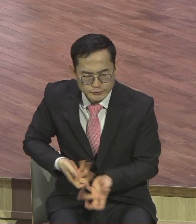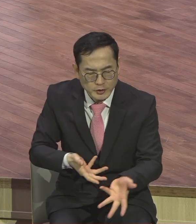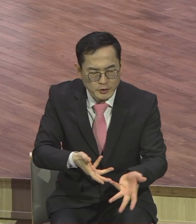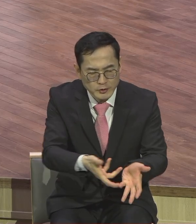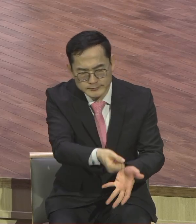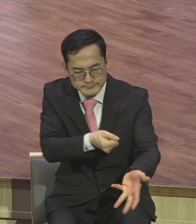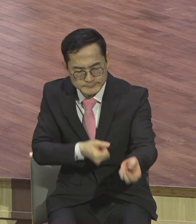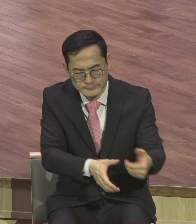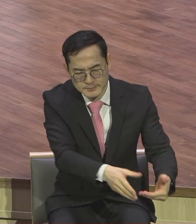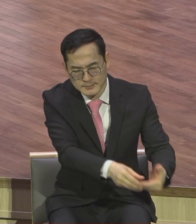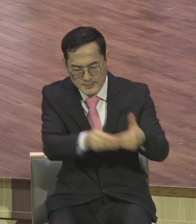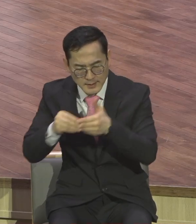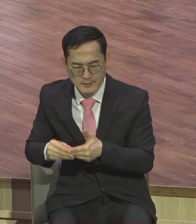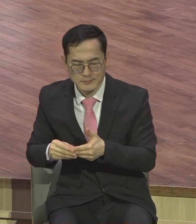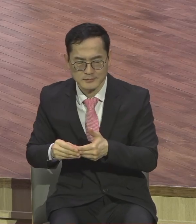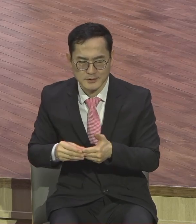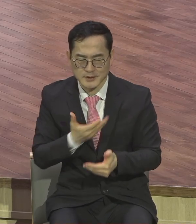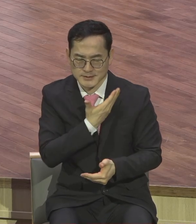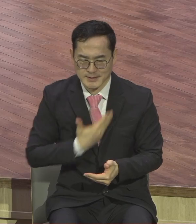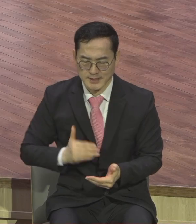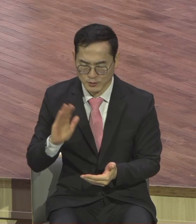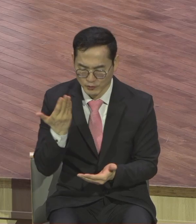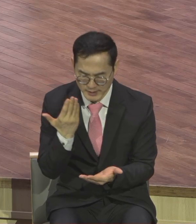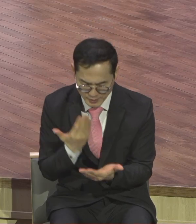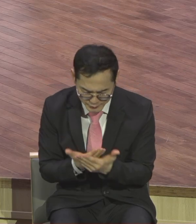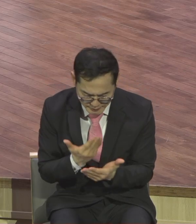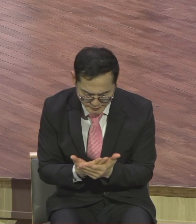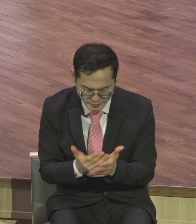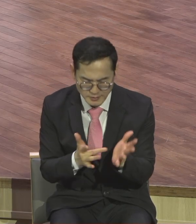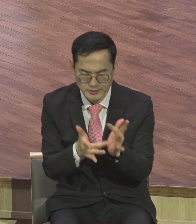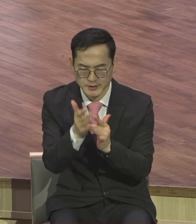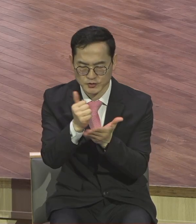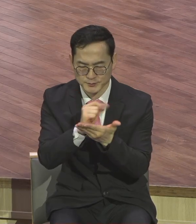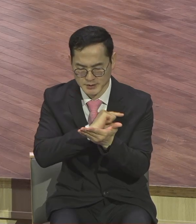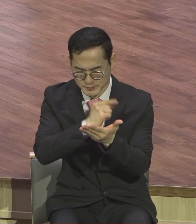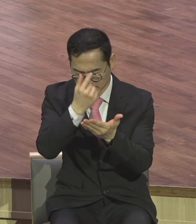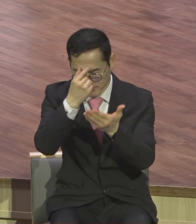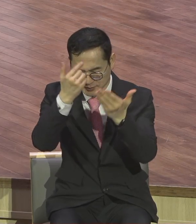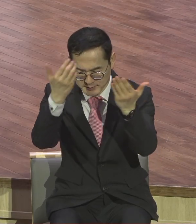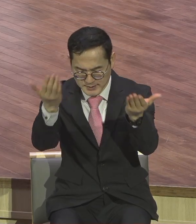되게도와 주옵소서 예수 그리스도는 받도록 기도합니다 아멘